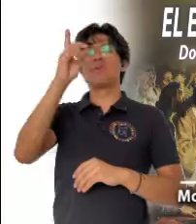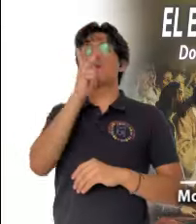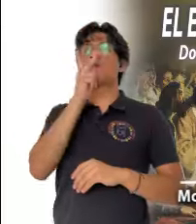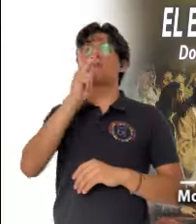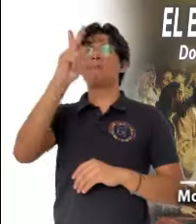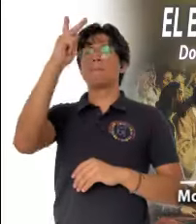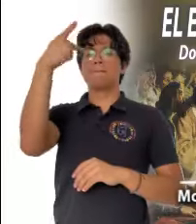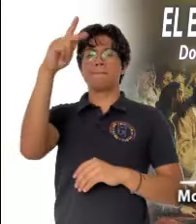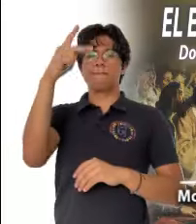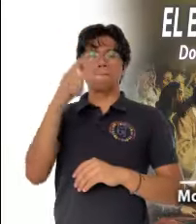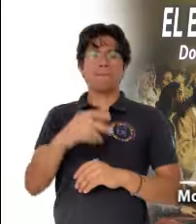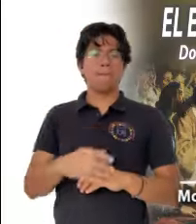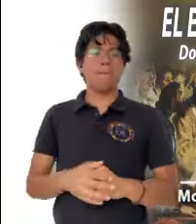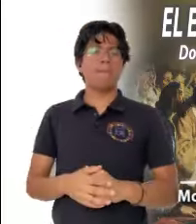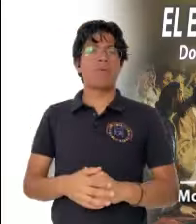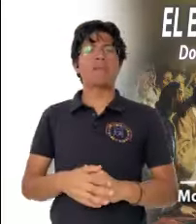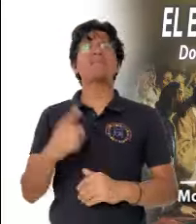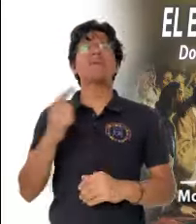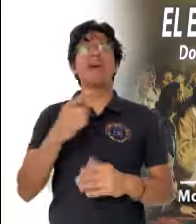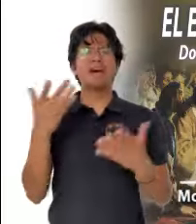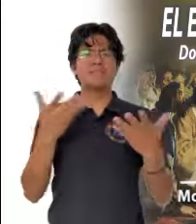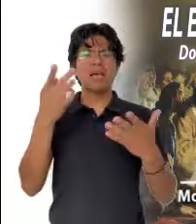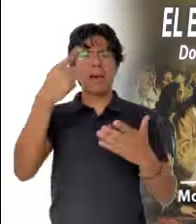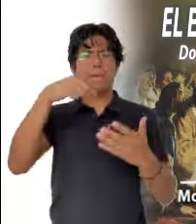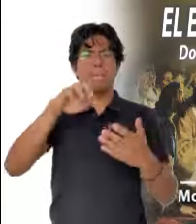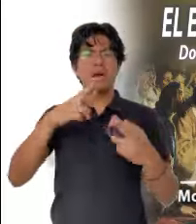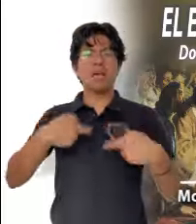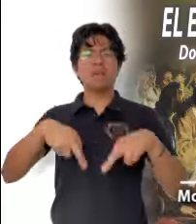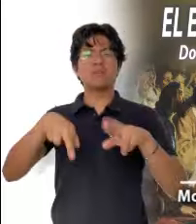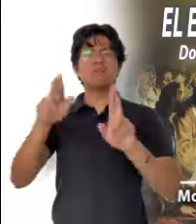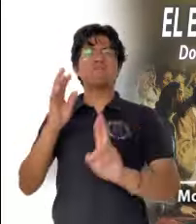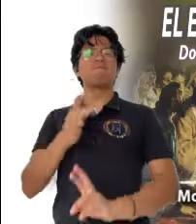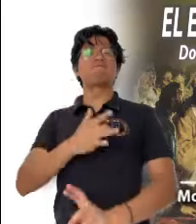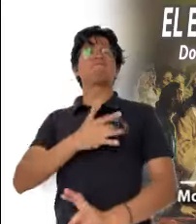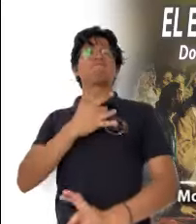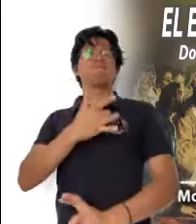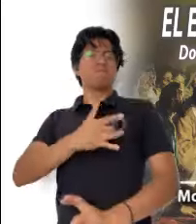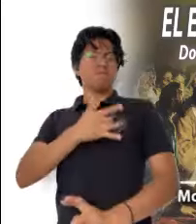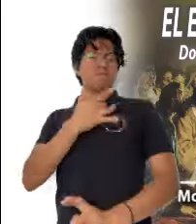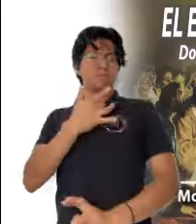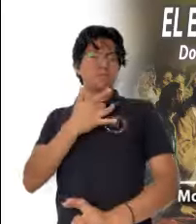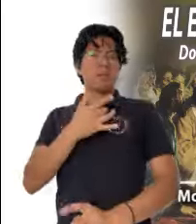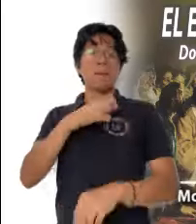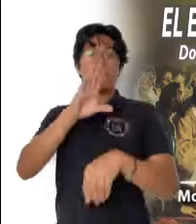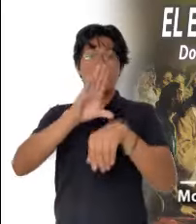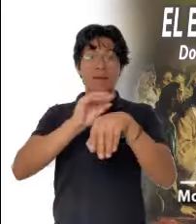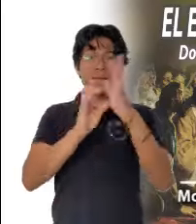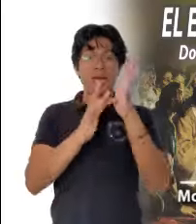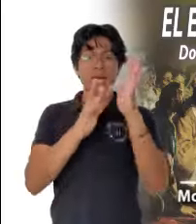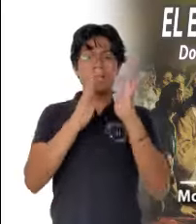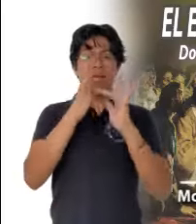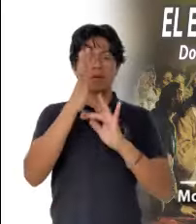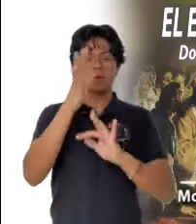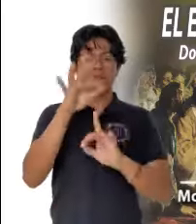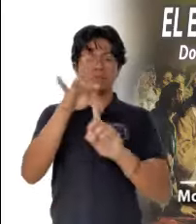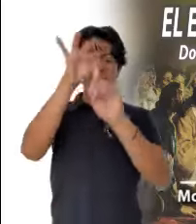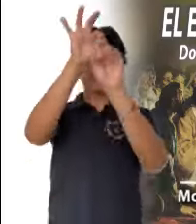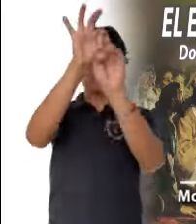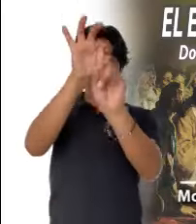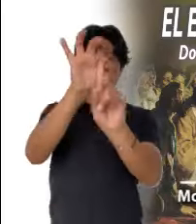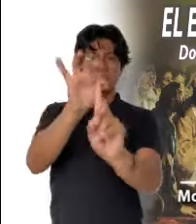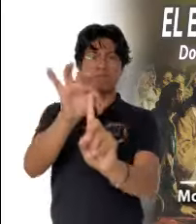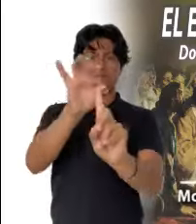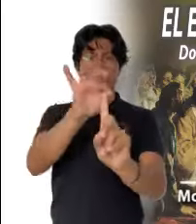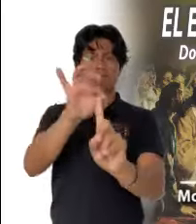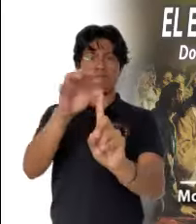Palabra del Señor. ¿Qué hacer para experimentar la resurrección? Dejar que Jesús